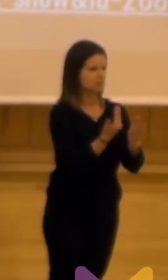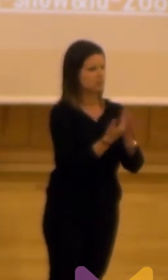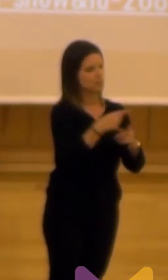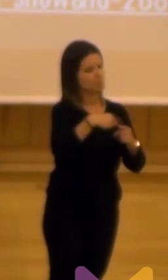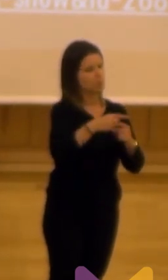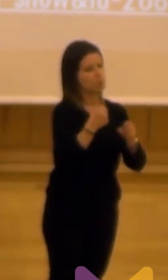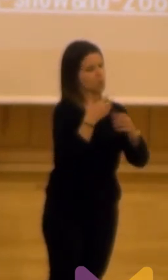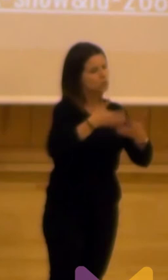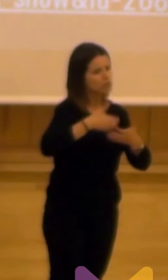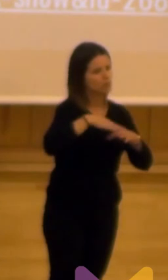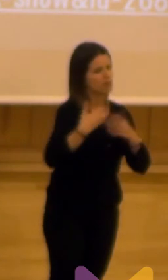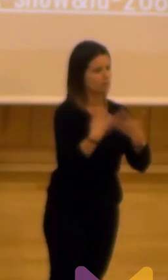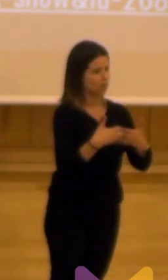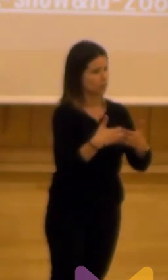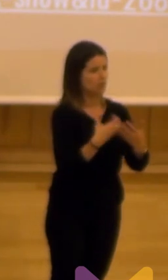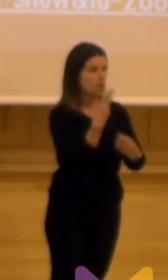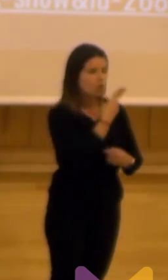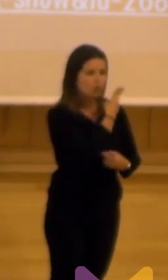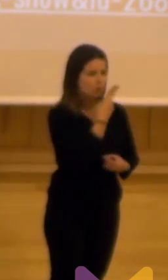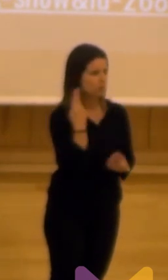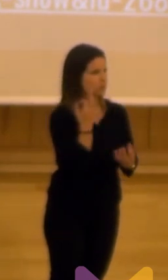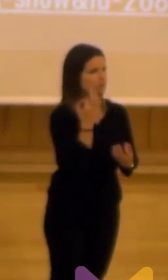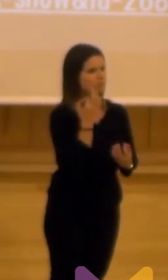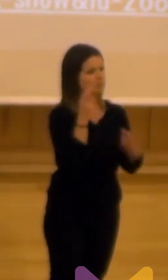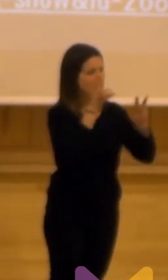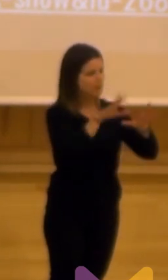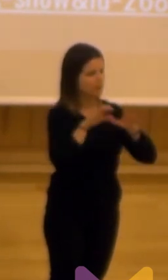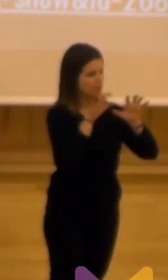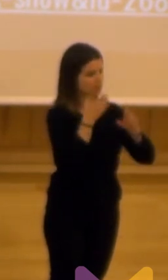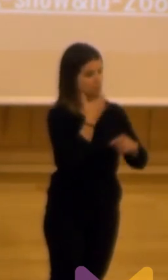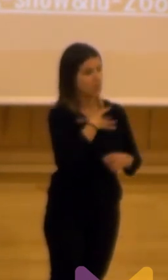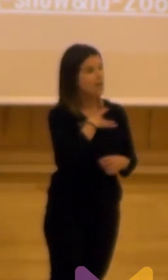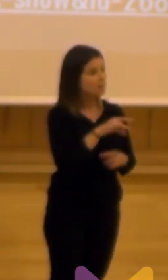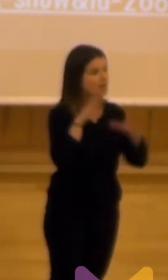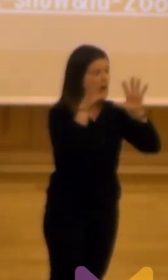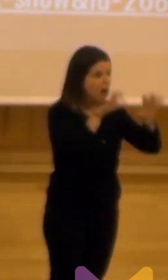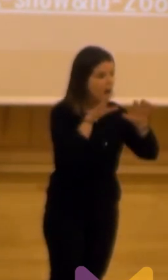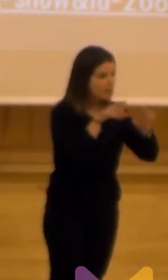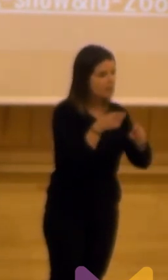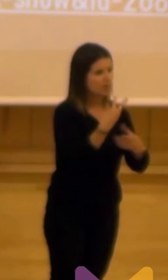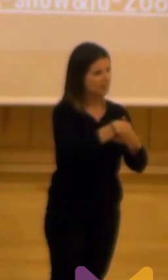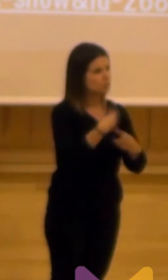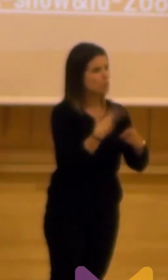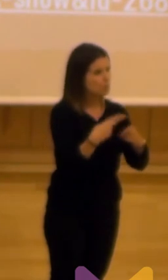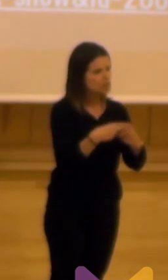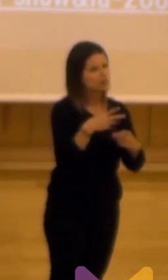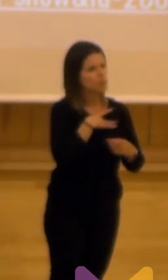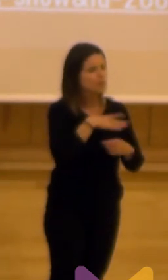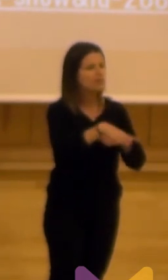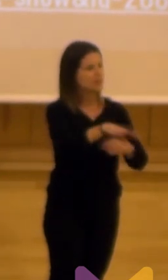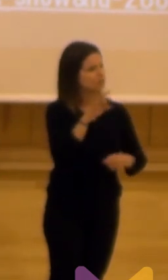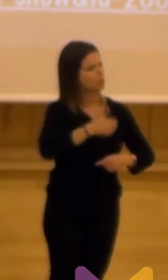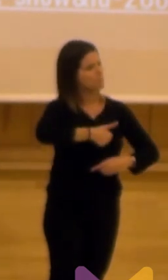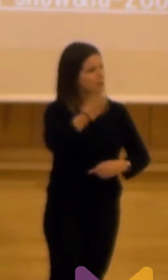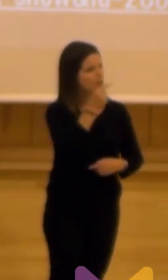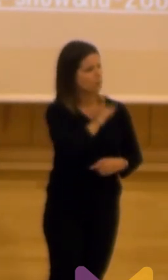bregando para que esto funcione el compromiso evidentemente es aprender si somos capaces de aprender los que estamos en política tomaremos decisión con